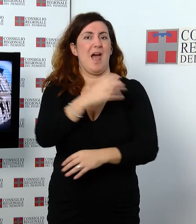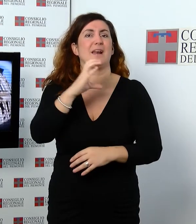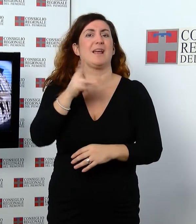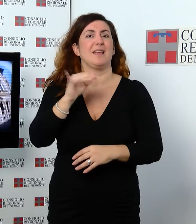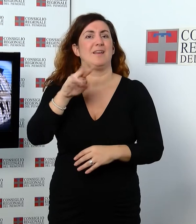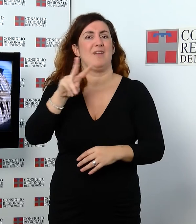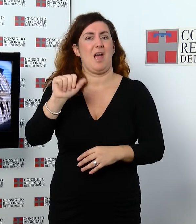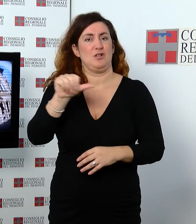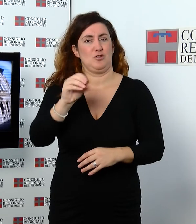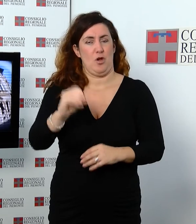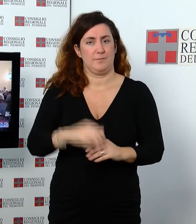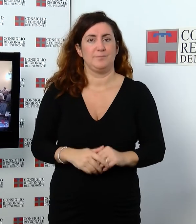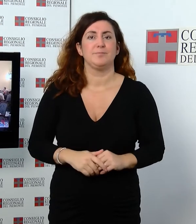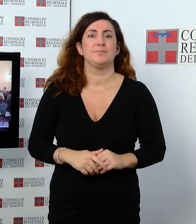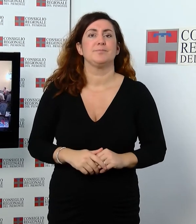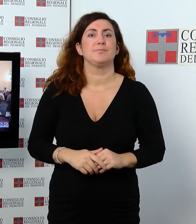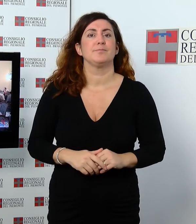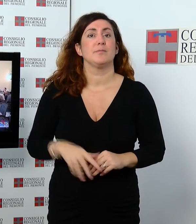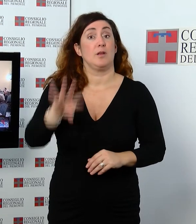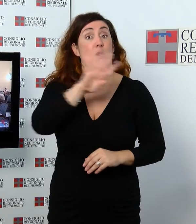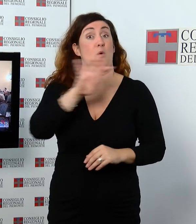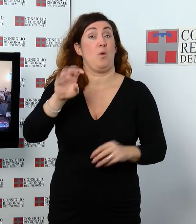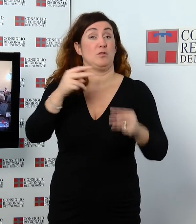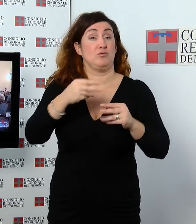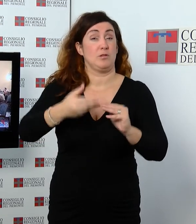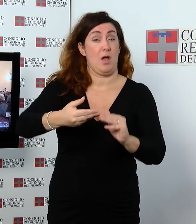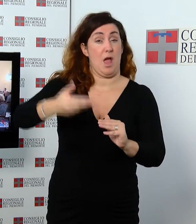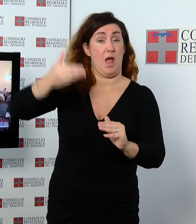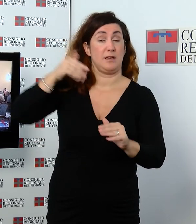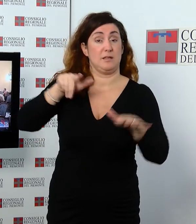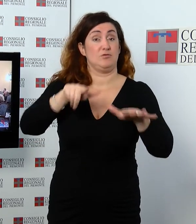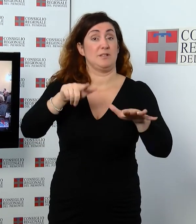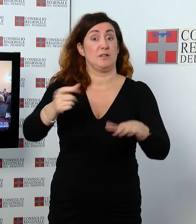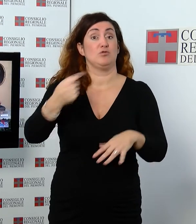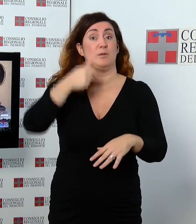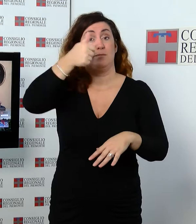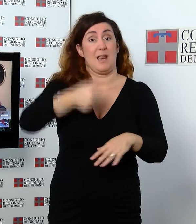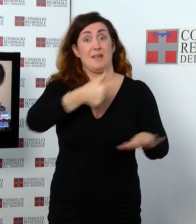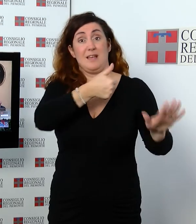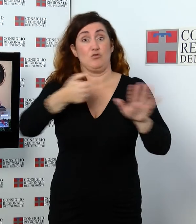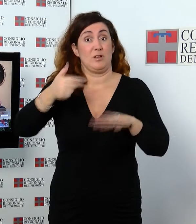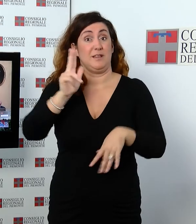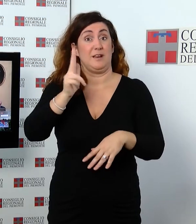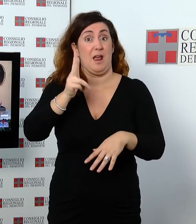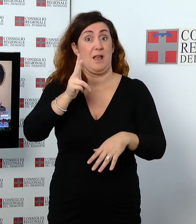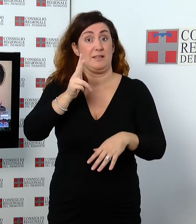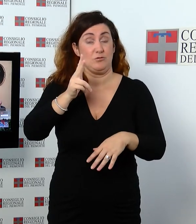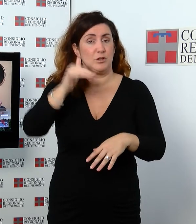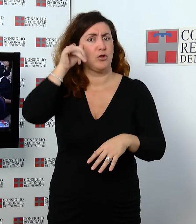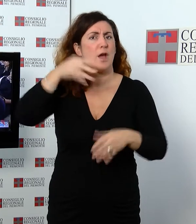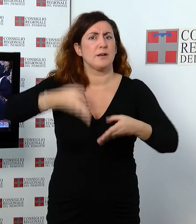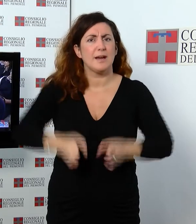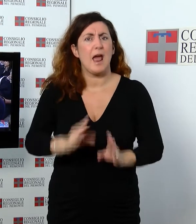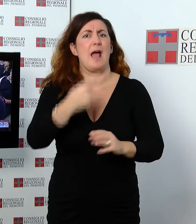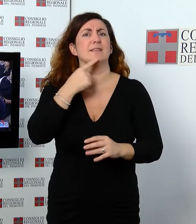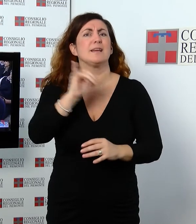Ricordare Amedeo di Castellammonte 400 anni fa, il 17 giugno 1613, nasceva a Torino il conte Amedeo di